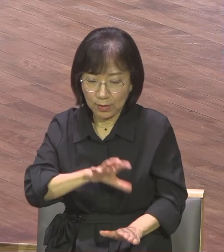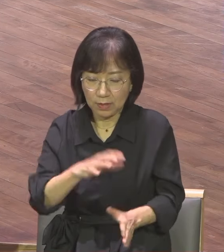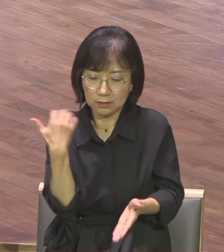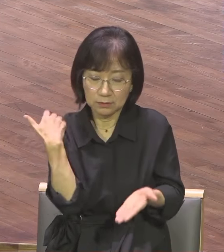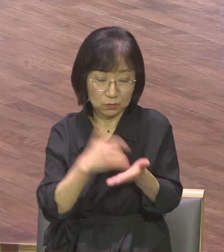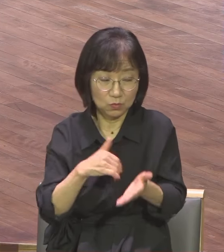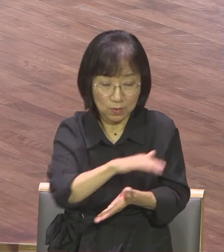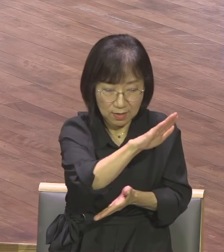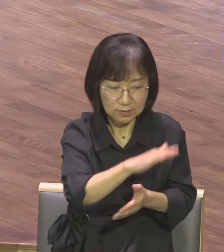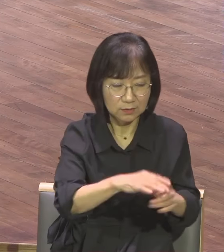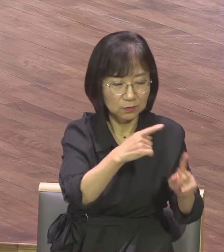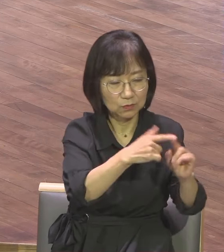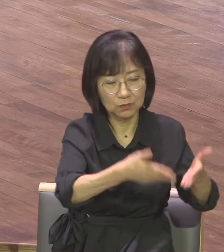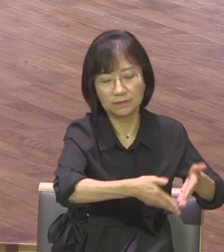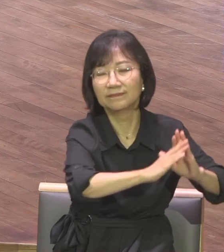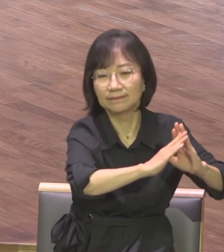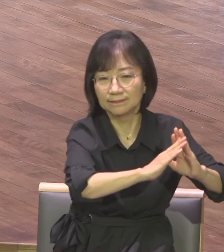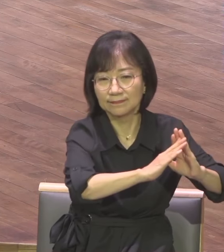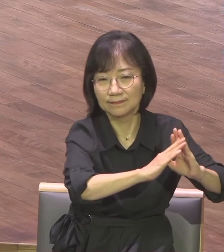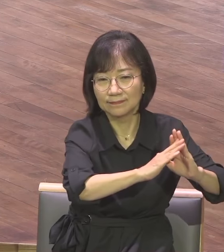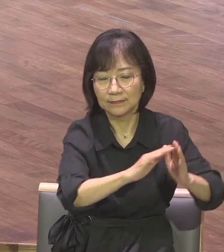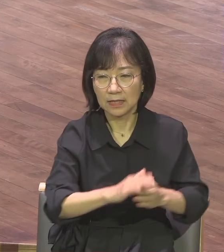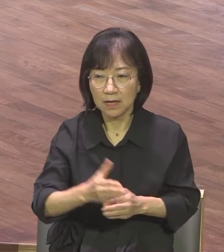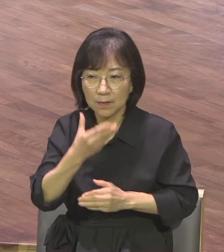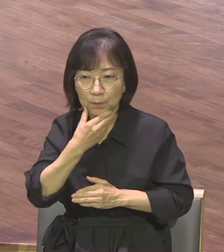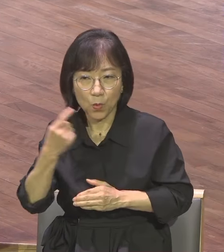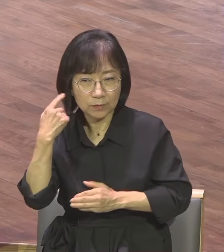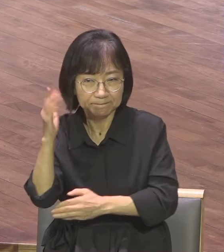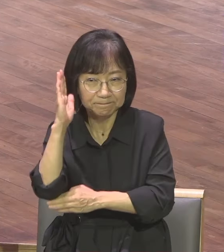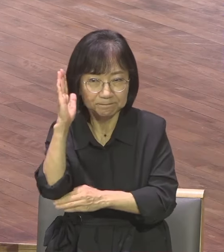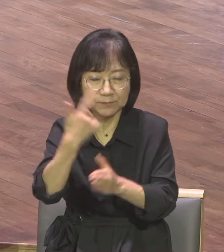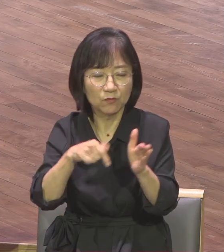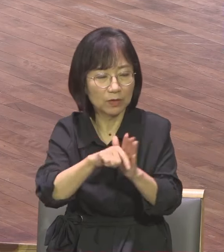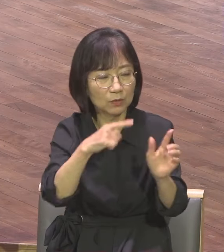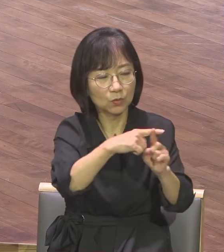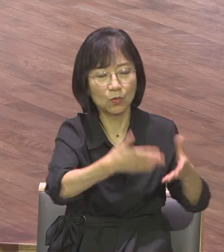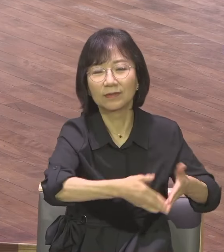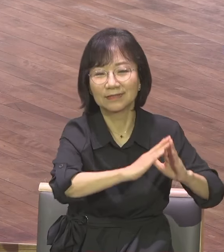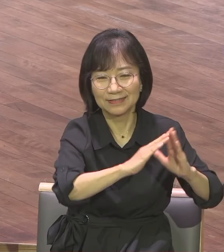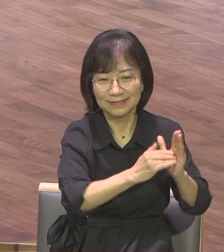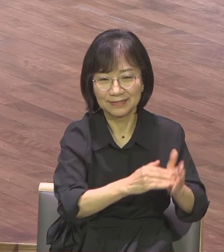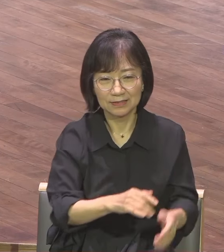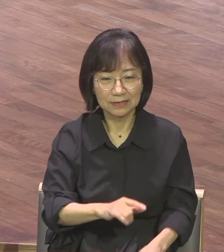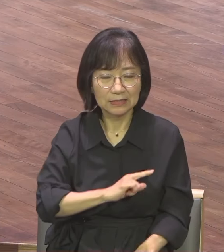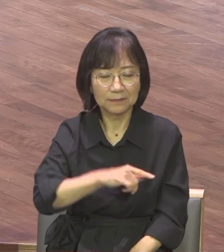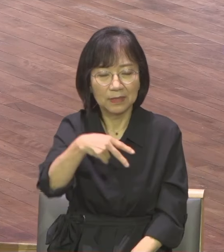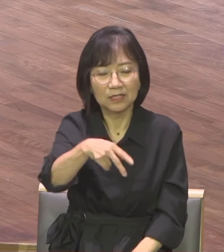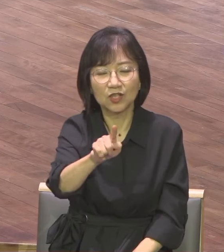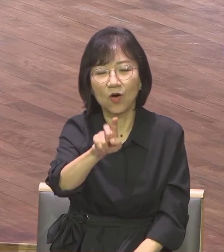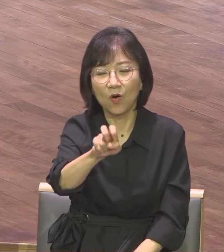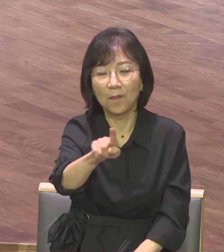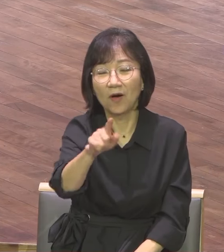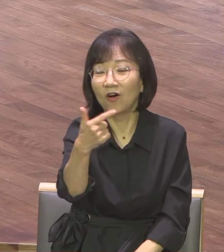고향에 가서 복음 있는 교회를 세운 거예요 그 교회가 뭡니까? 서버나 교회고 그 교회가